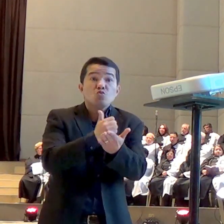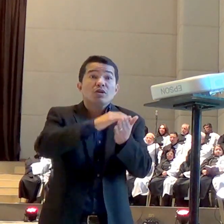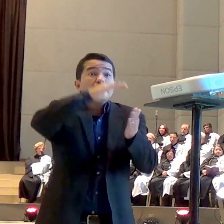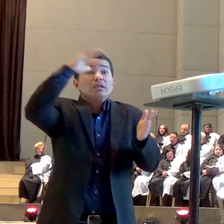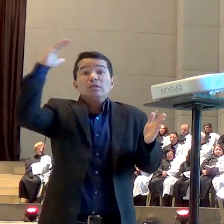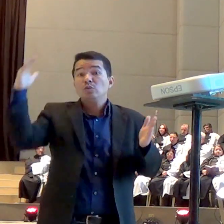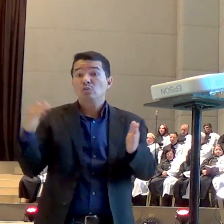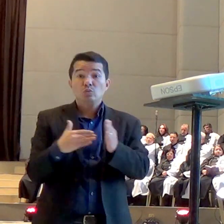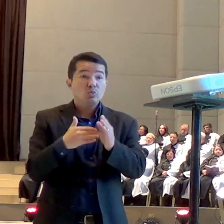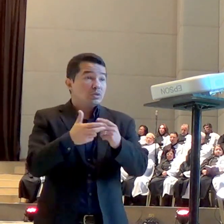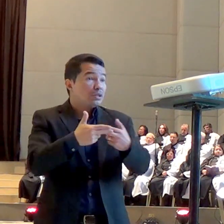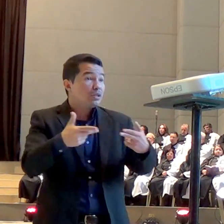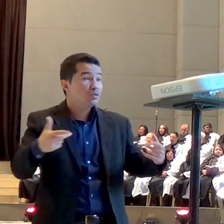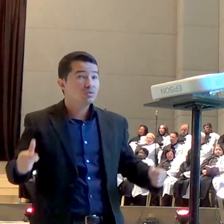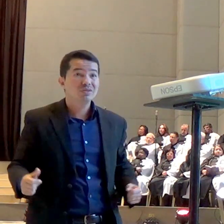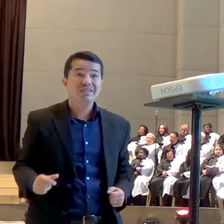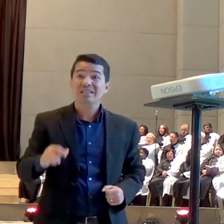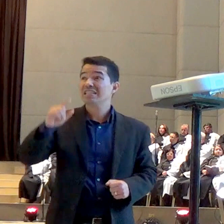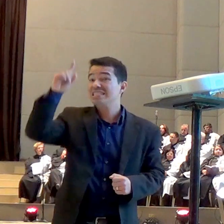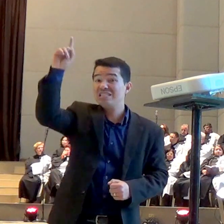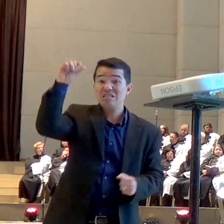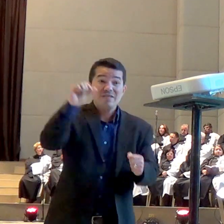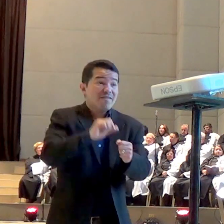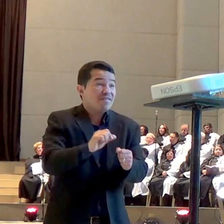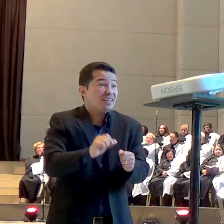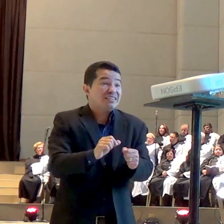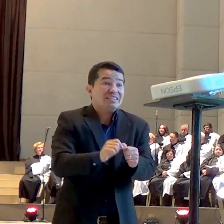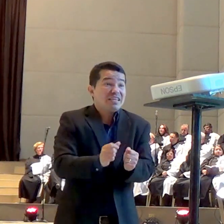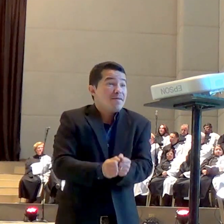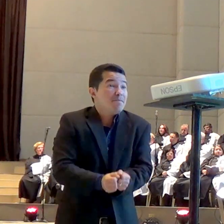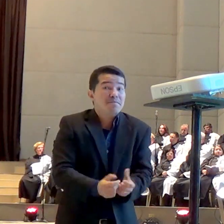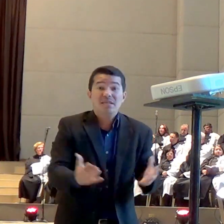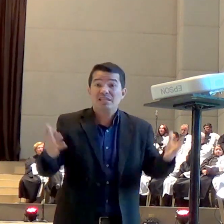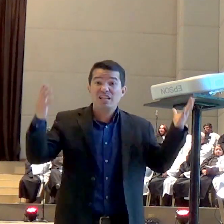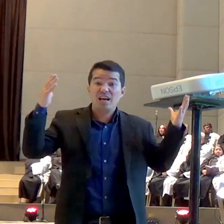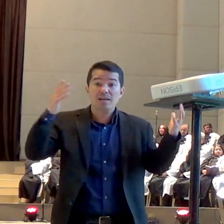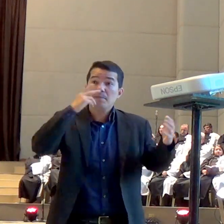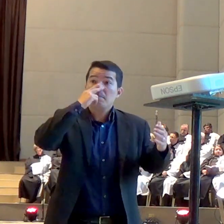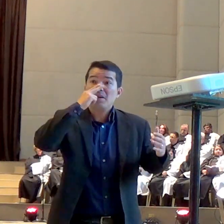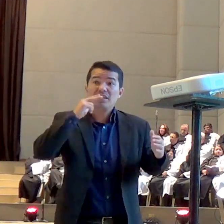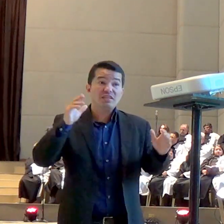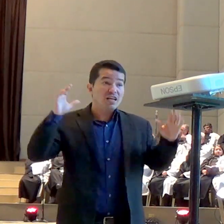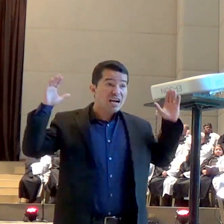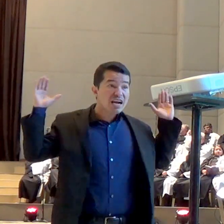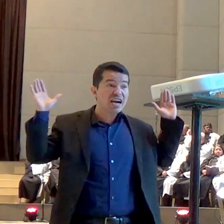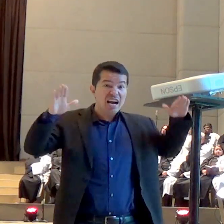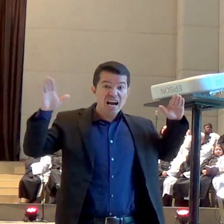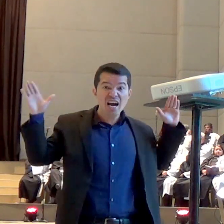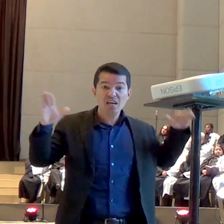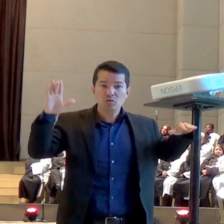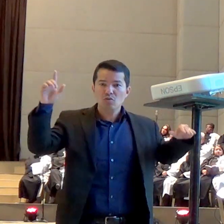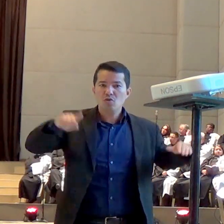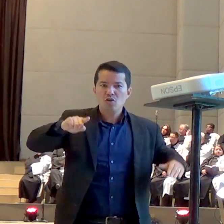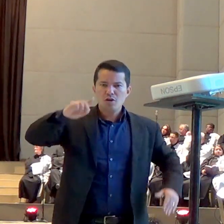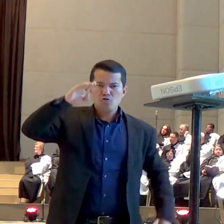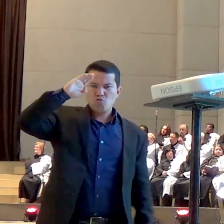ele movimenta os exércitos celestiais que tem o secto dos anjos do senhor